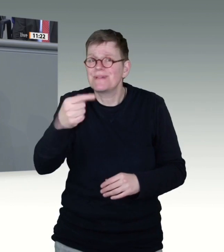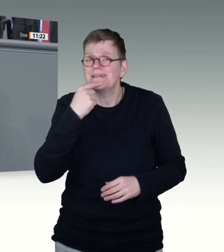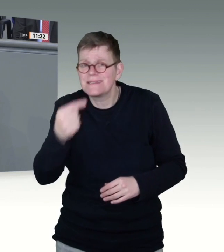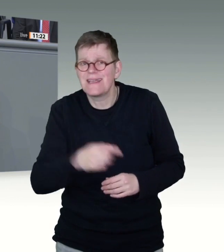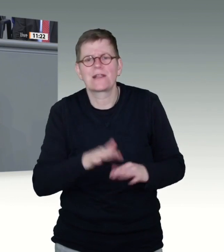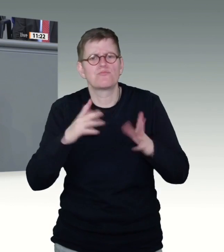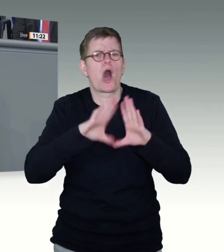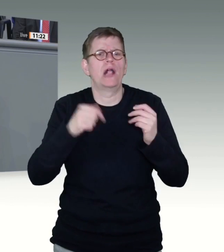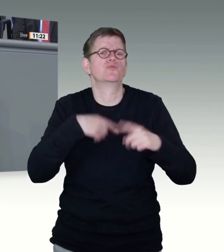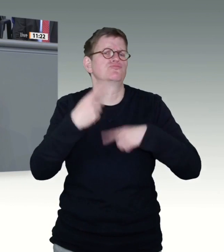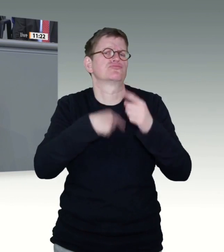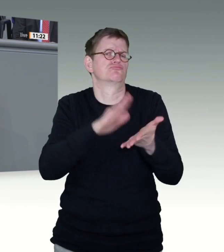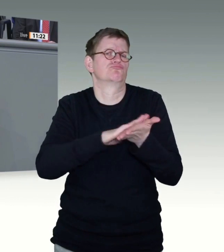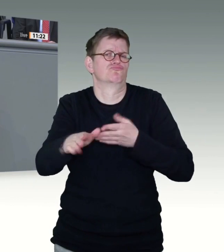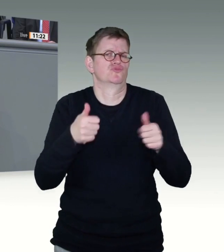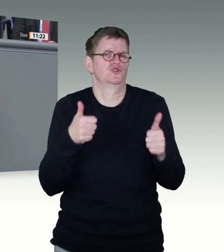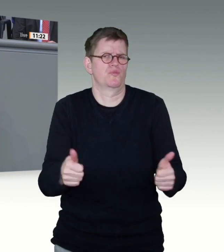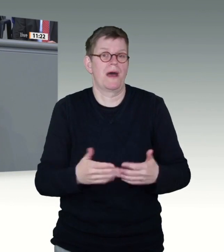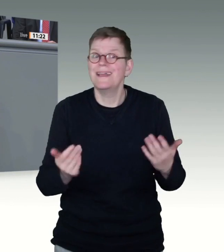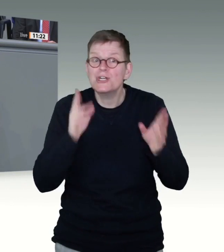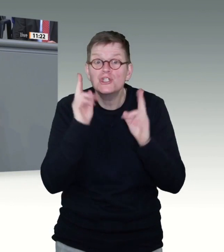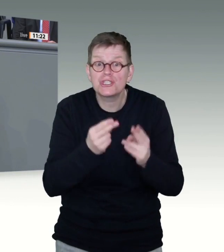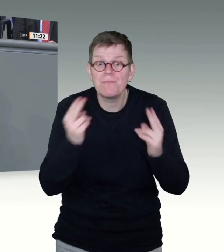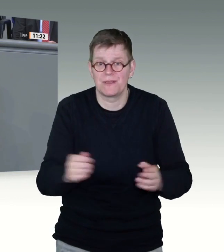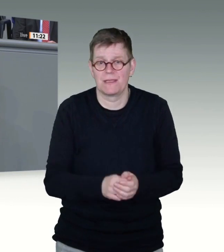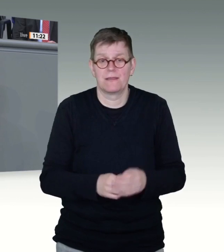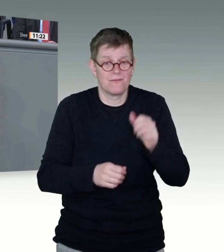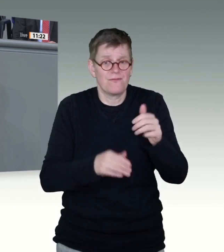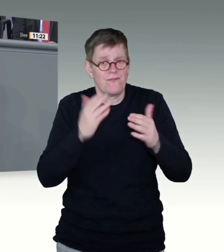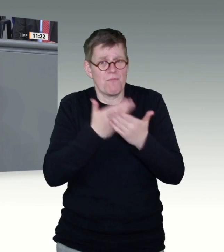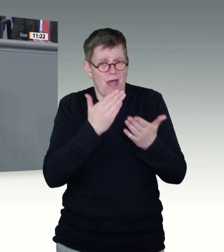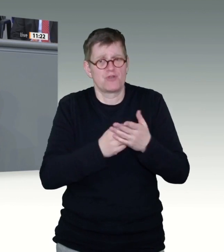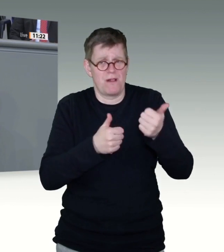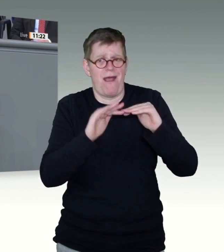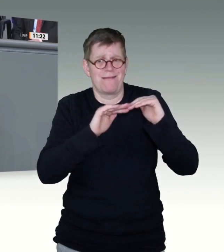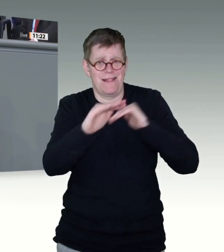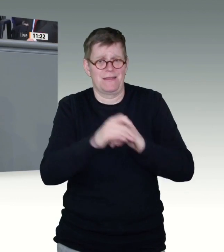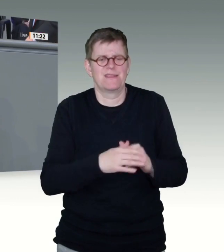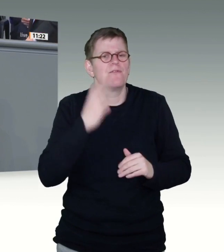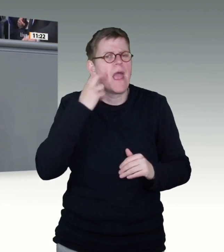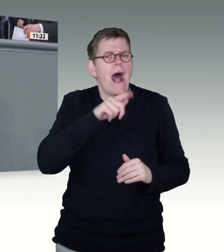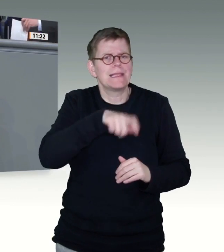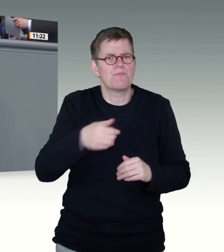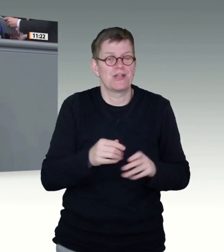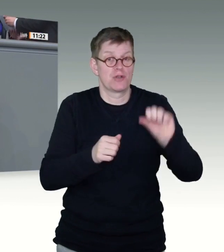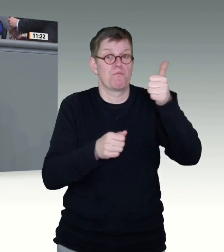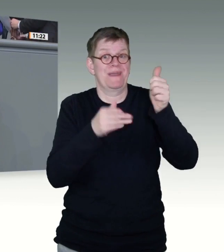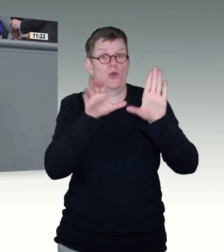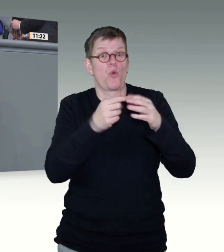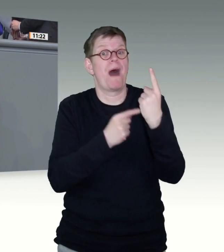minutenlang. Bis dann festgestellt worden war, es war ein Softwarefehler, und sie sind wieder nach Hause geschickt worden, weil sie nicht dran waren.